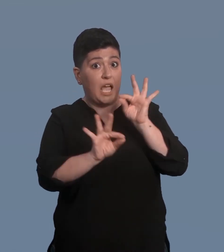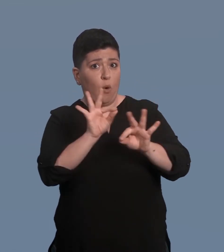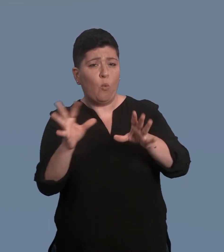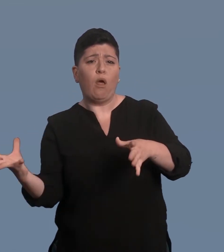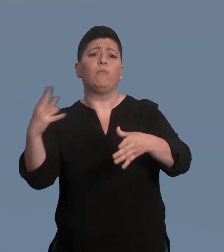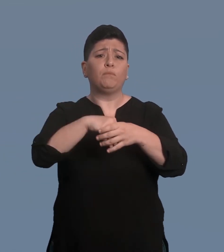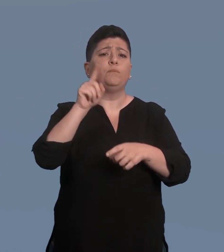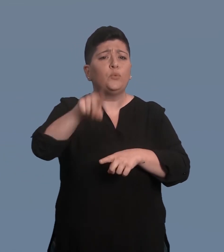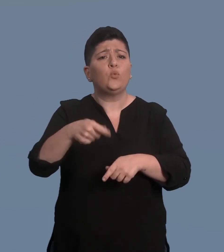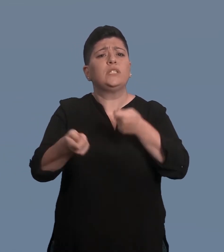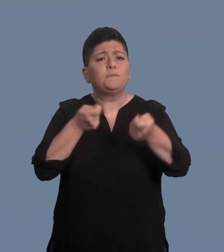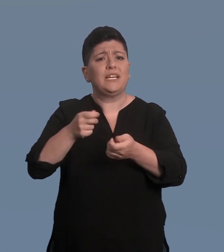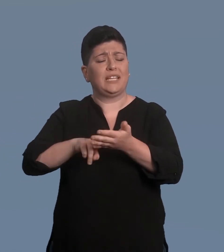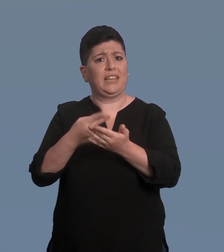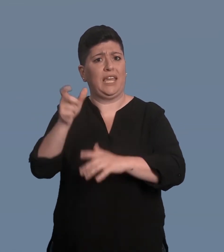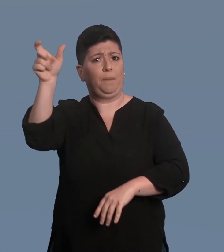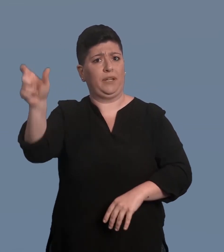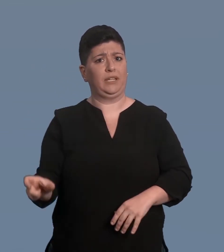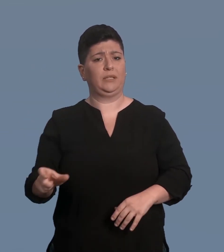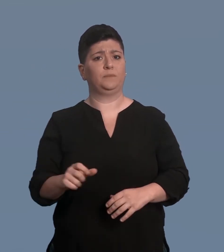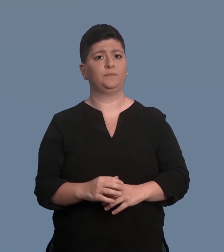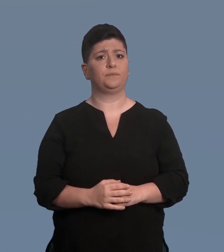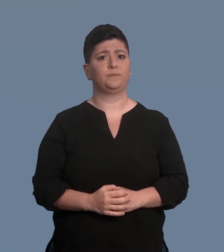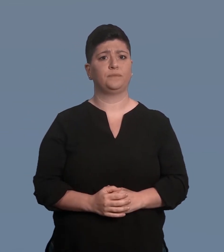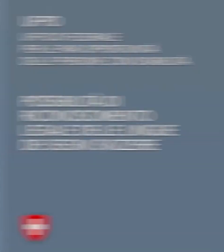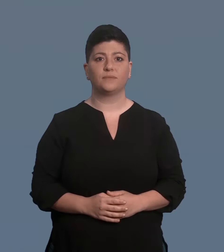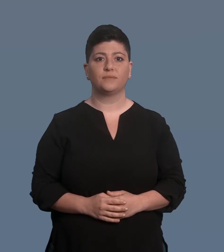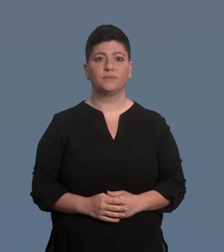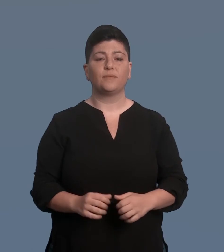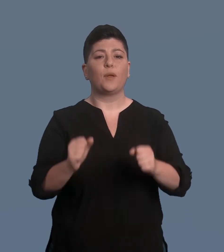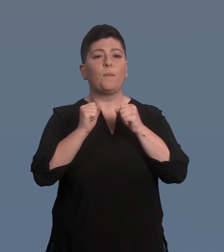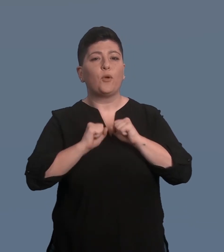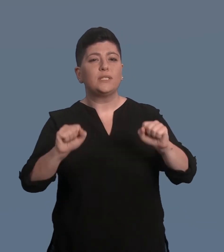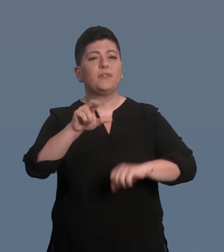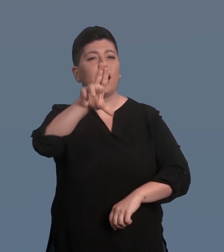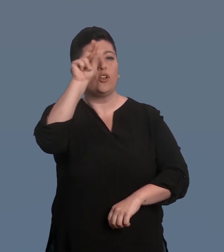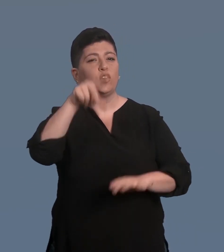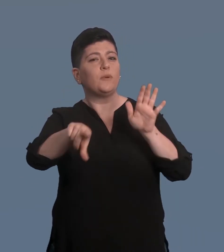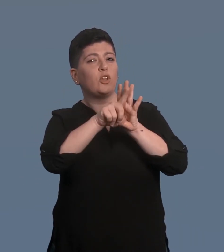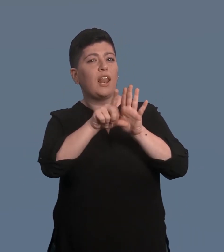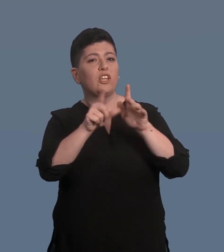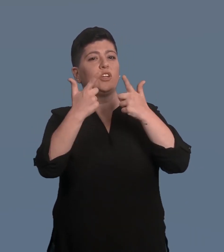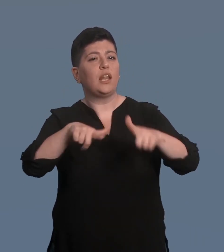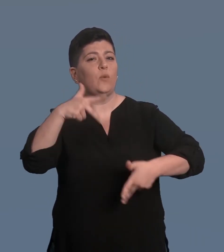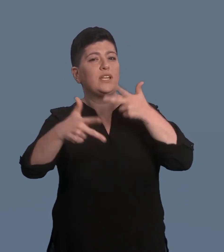raccomanda di includere questi costi negli importi forfettari e nelle tariffe del settore ambulatoriale. Possibilità di